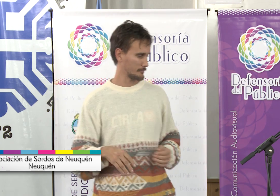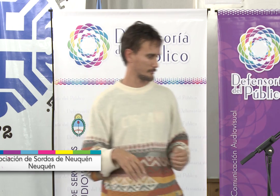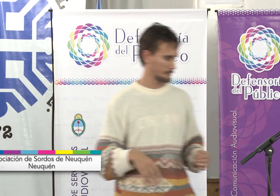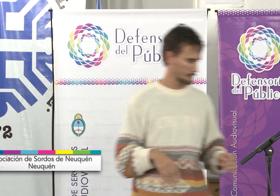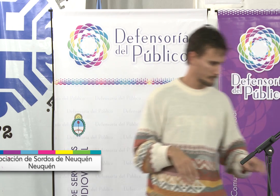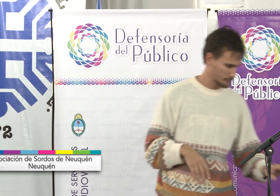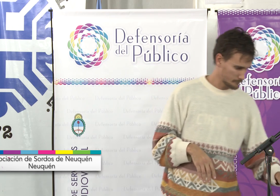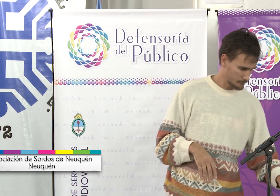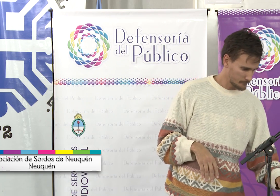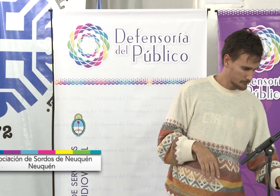información.